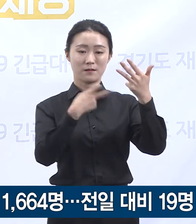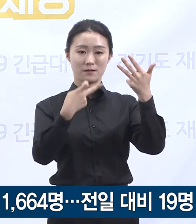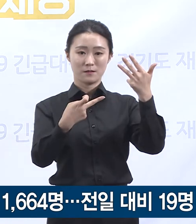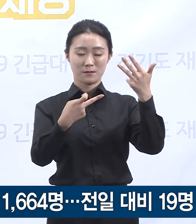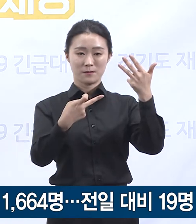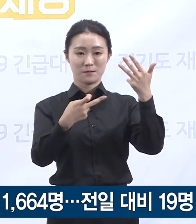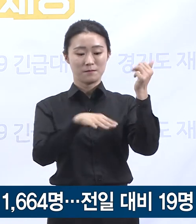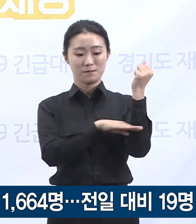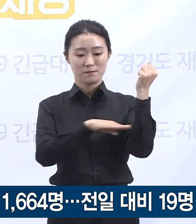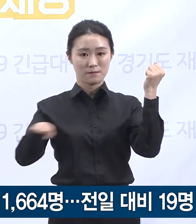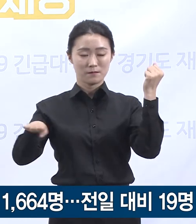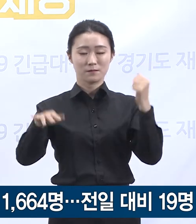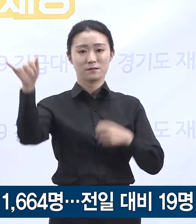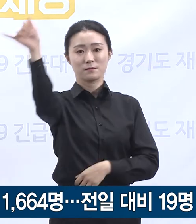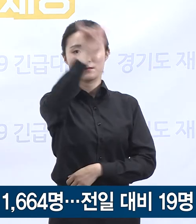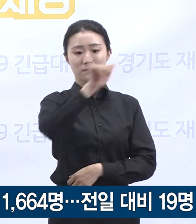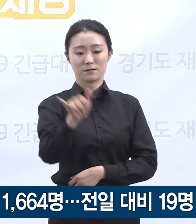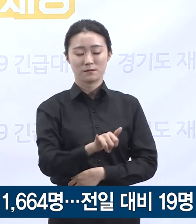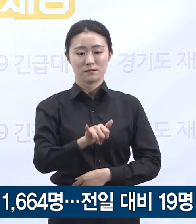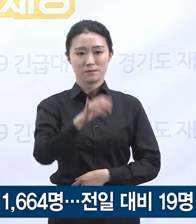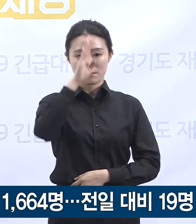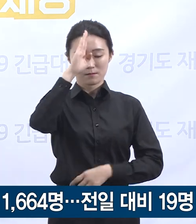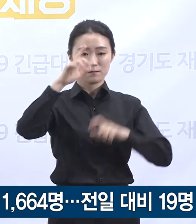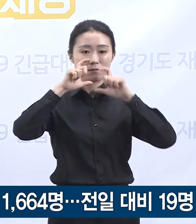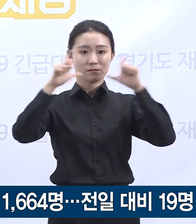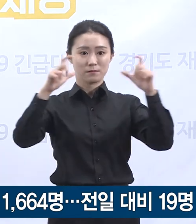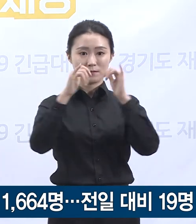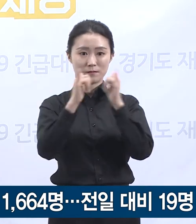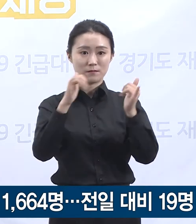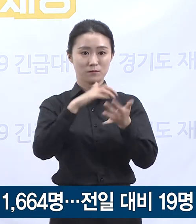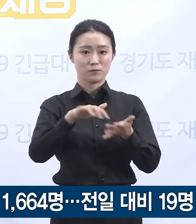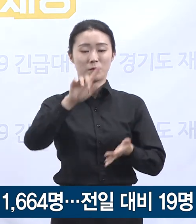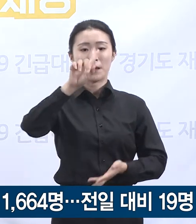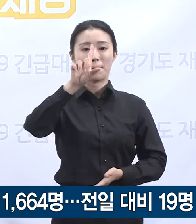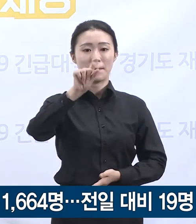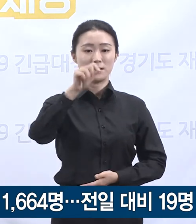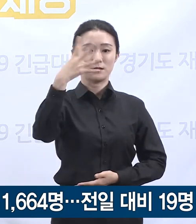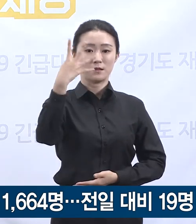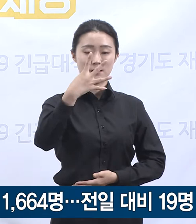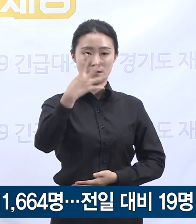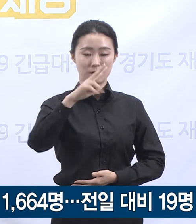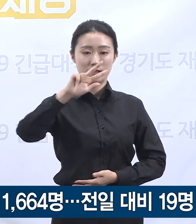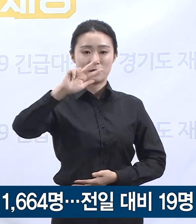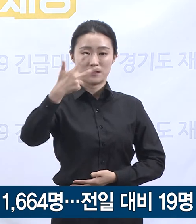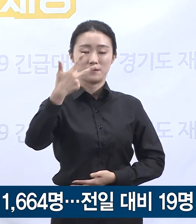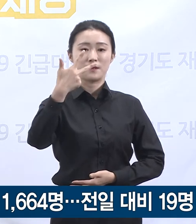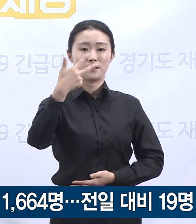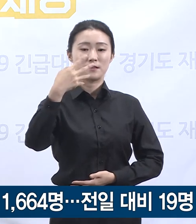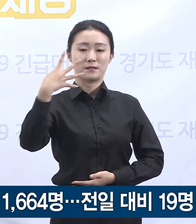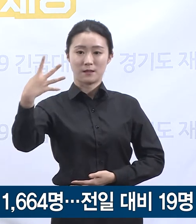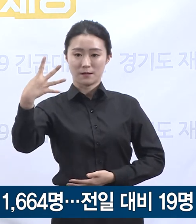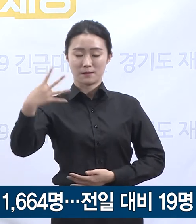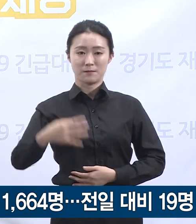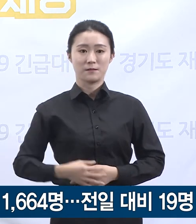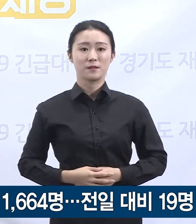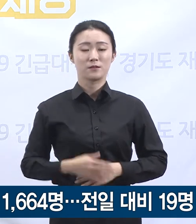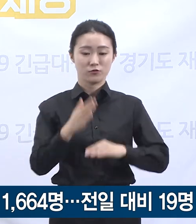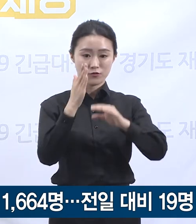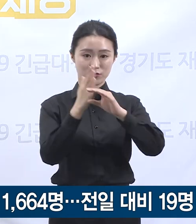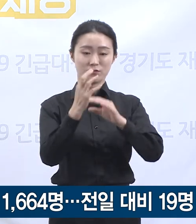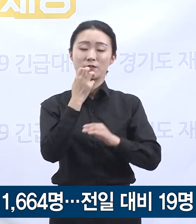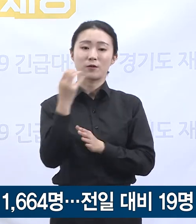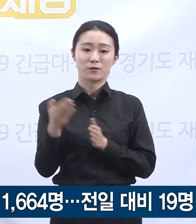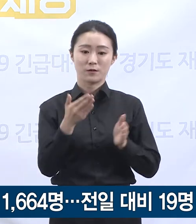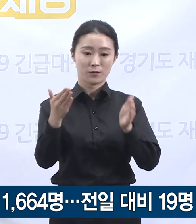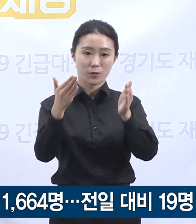0시 기준 전국 확진자 수는 총 14,714명이며 이 중 경기도 확진자 수는 전일 오전